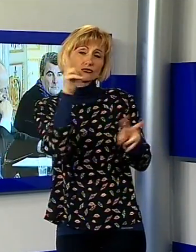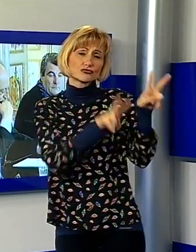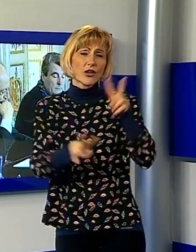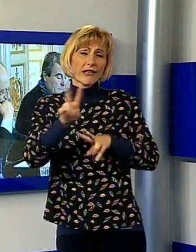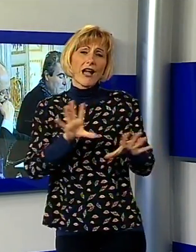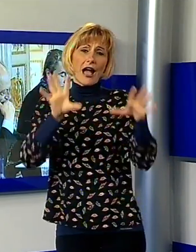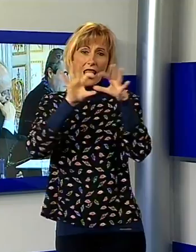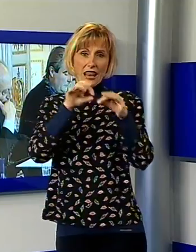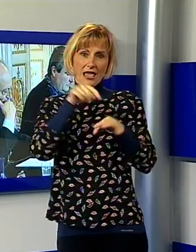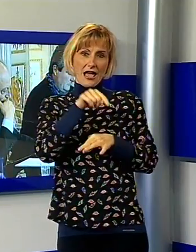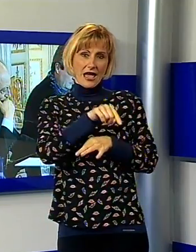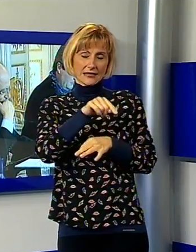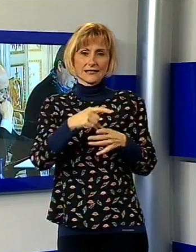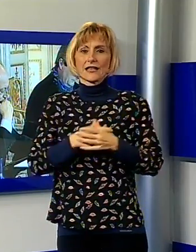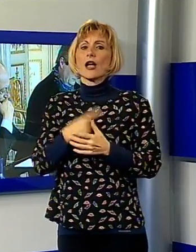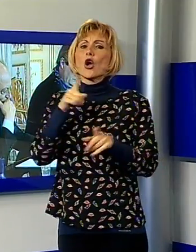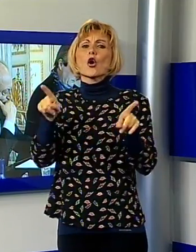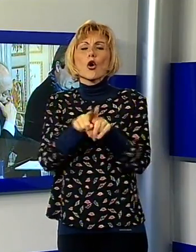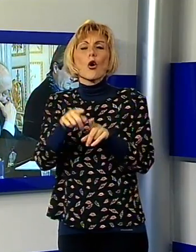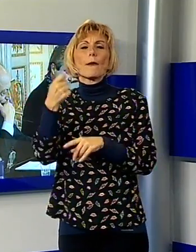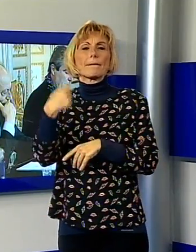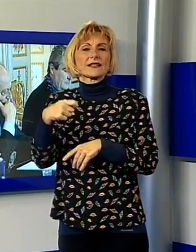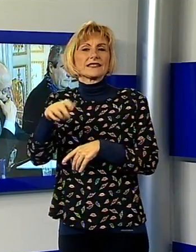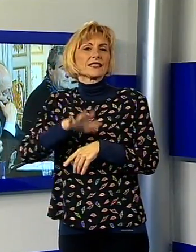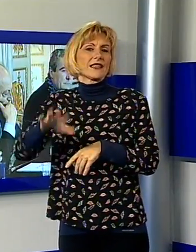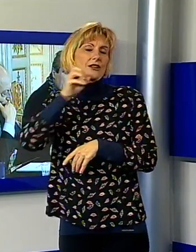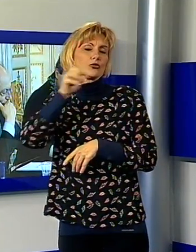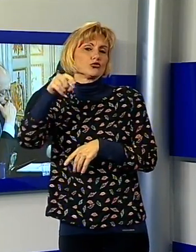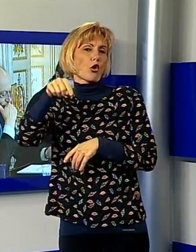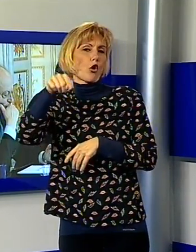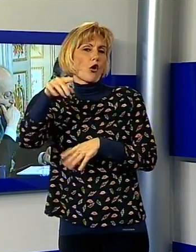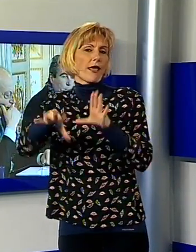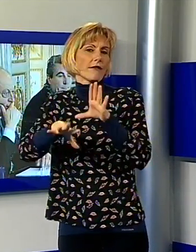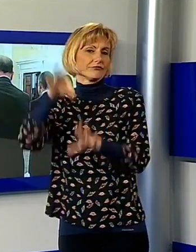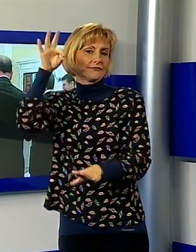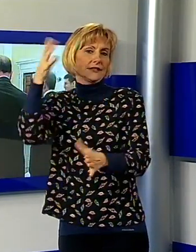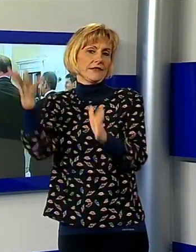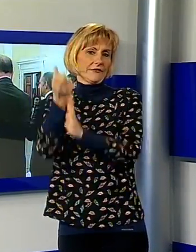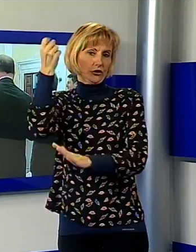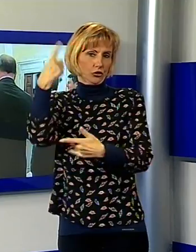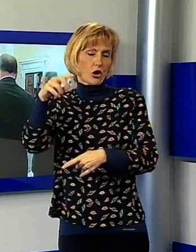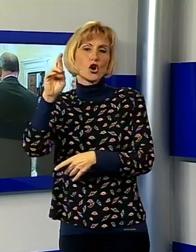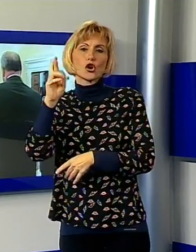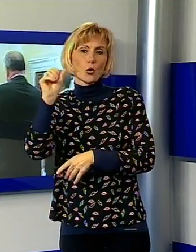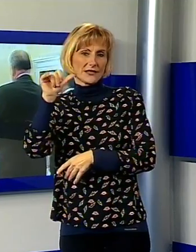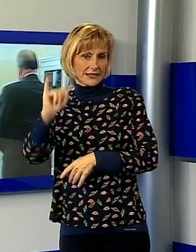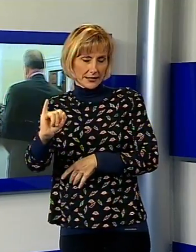portato alla vittoria il presidente della regione Enrico Rossi alle ultime elezioni regionali. E questo vuol dire anche spazi per